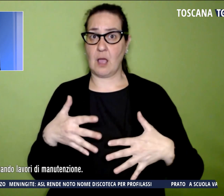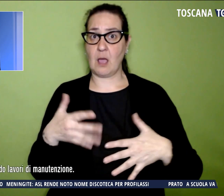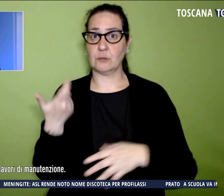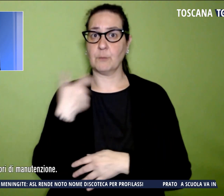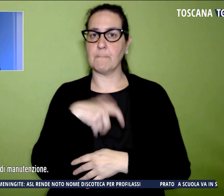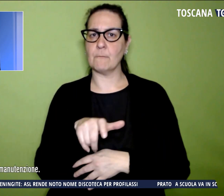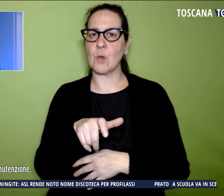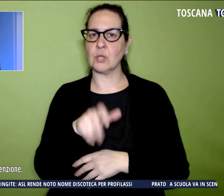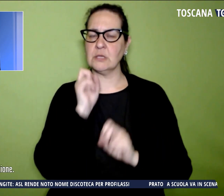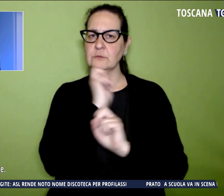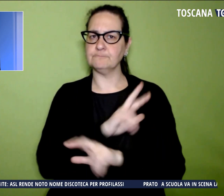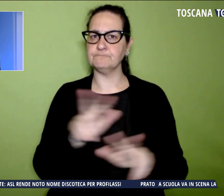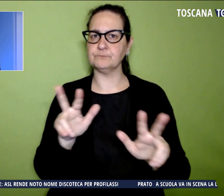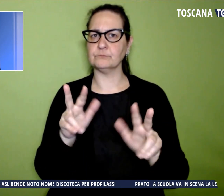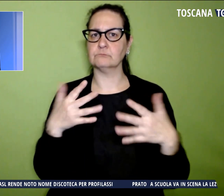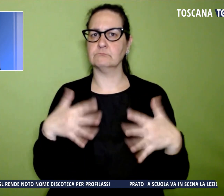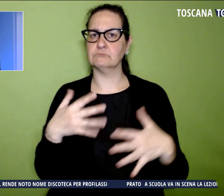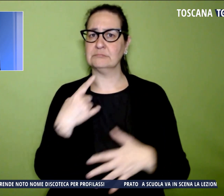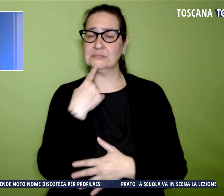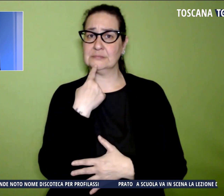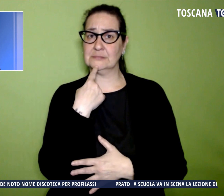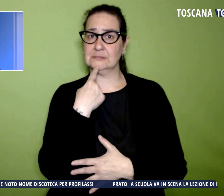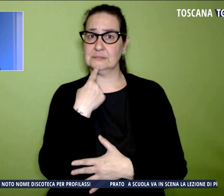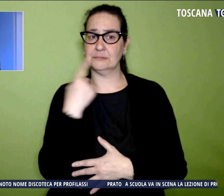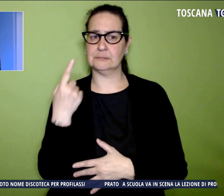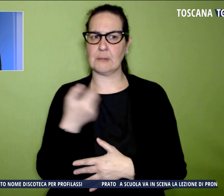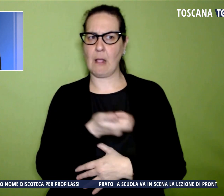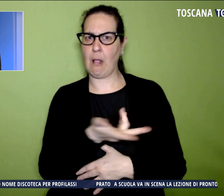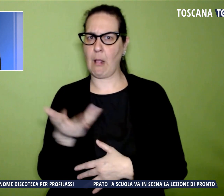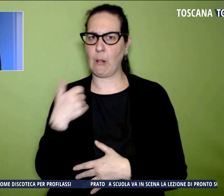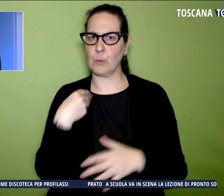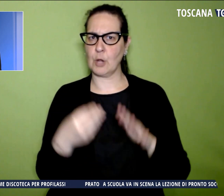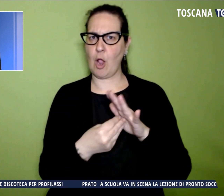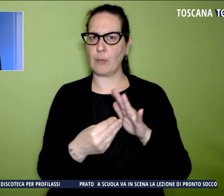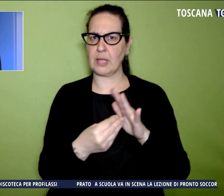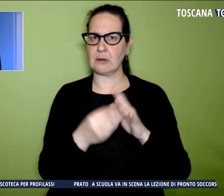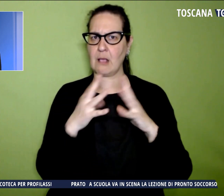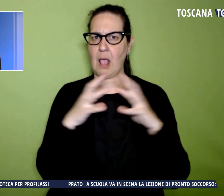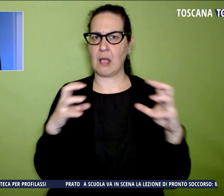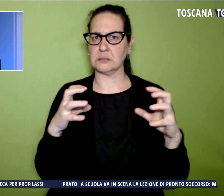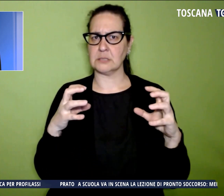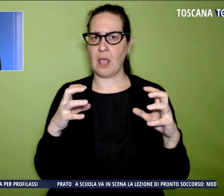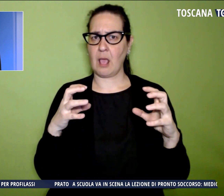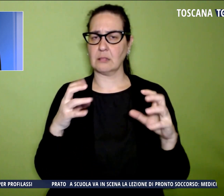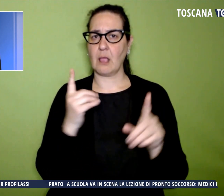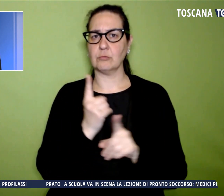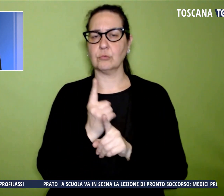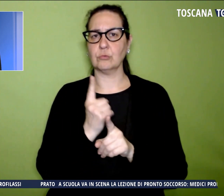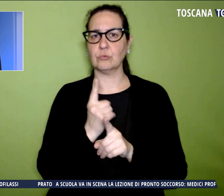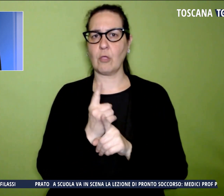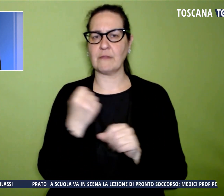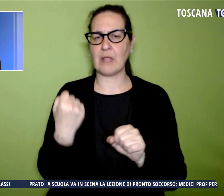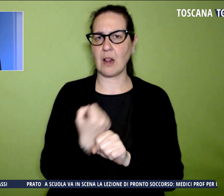segnalazione da parte di alcuni operai di un'impresa che stava effettuando lavori di